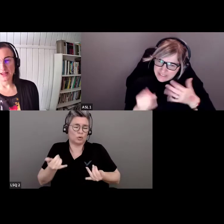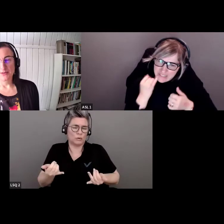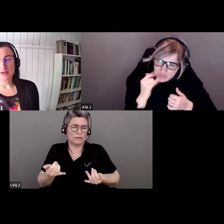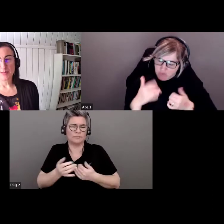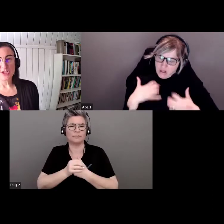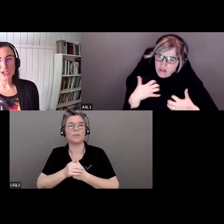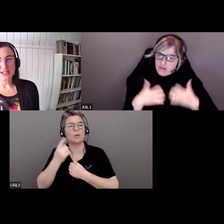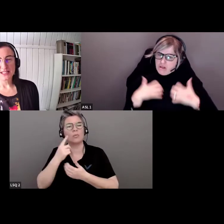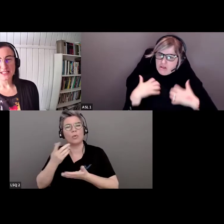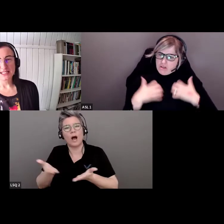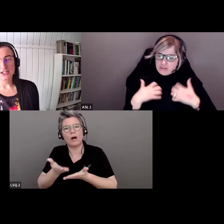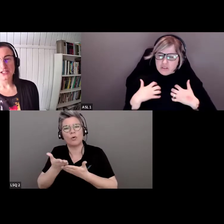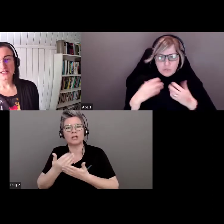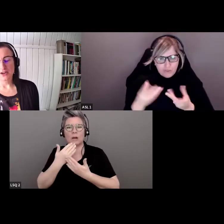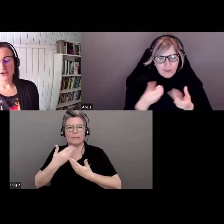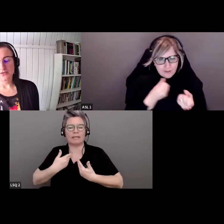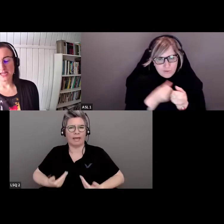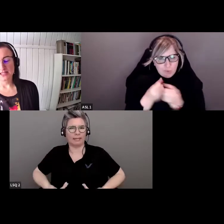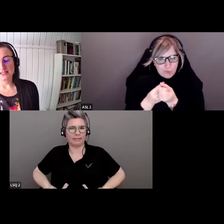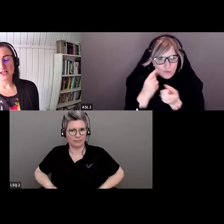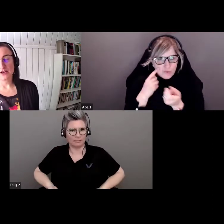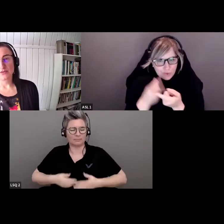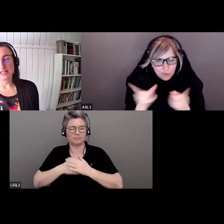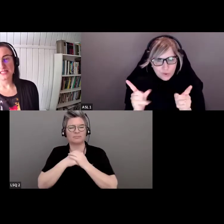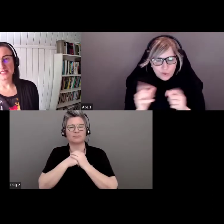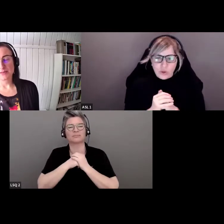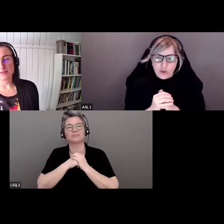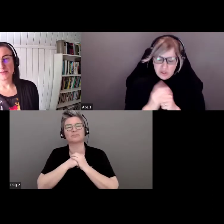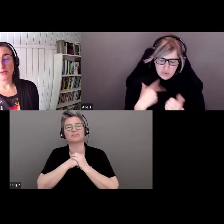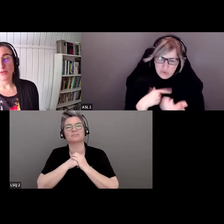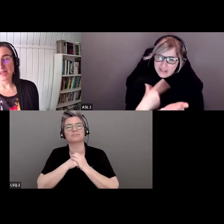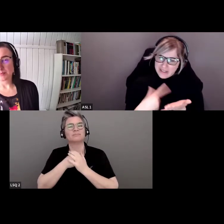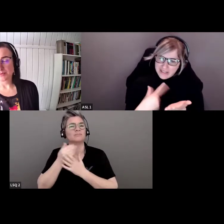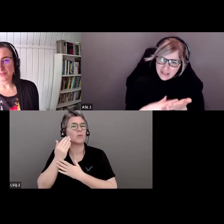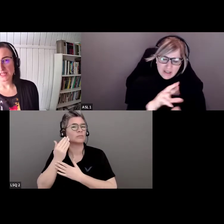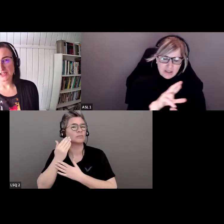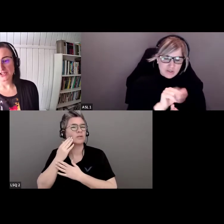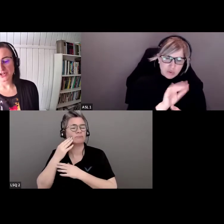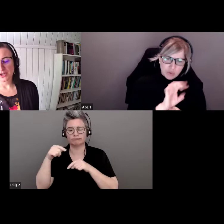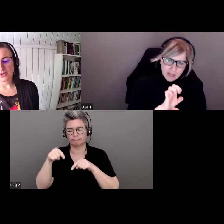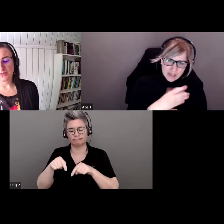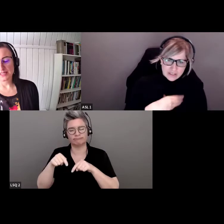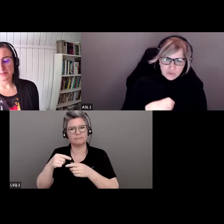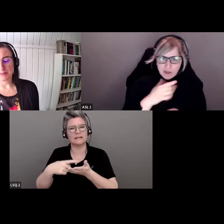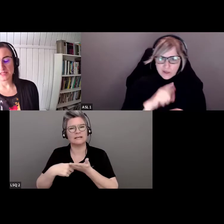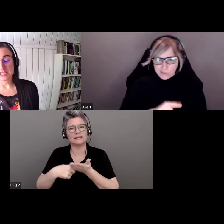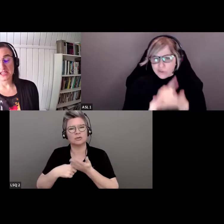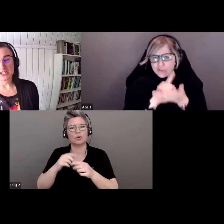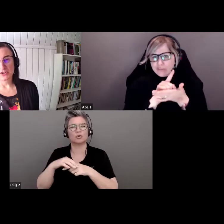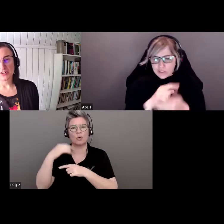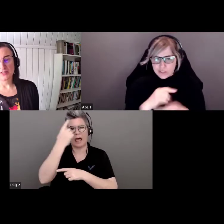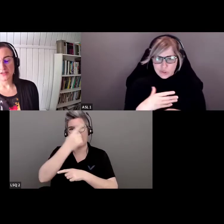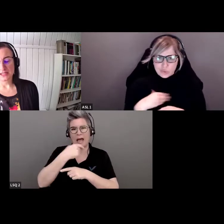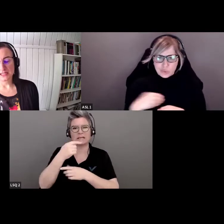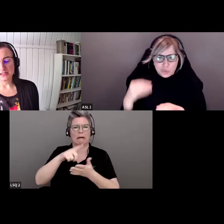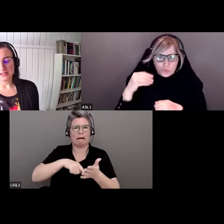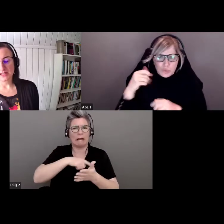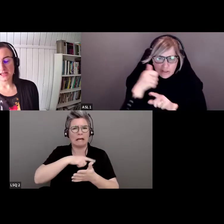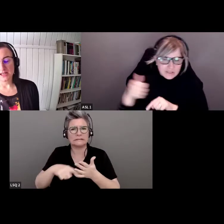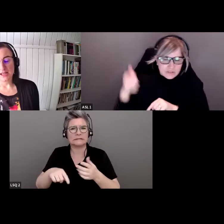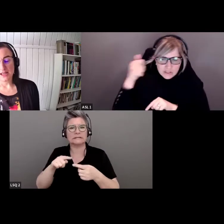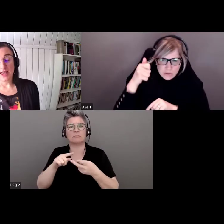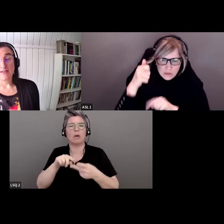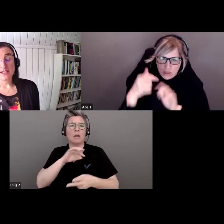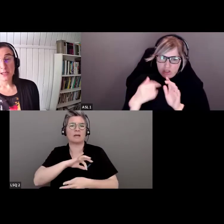favoriser votre bien-être. Nous savons que les discussions sur la race, le racisme, le